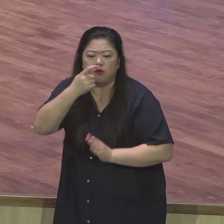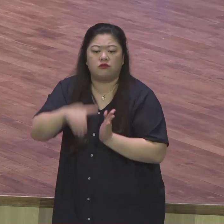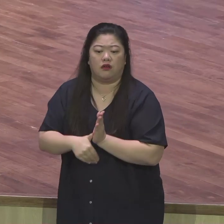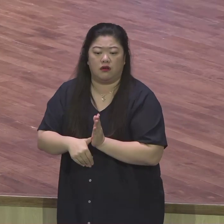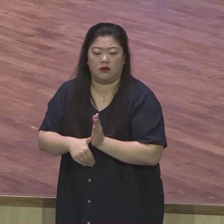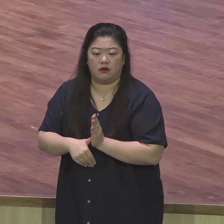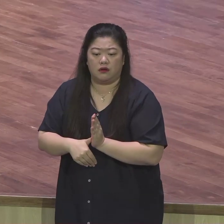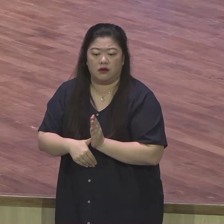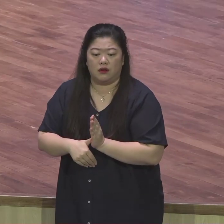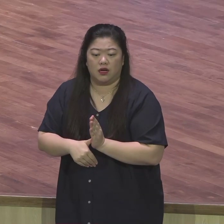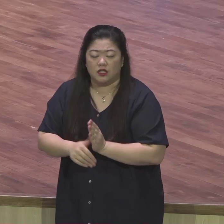그야말로